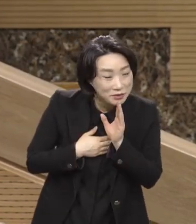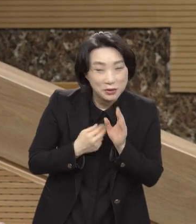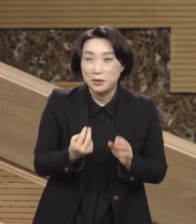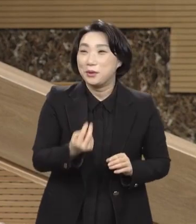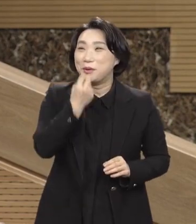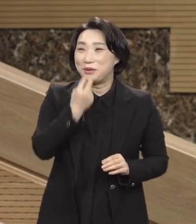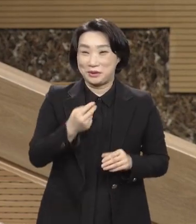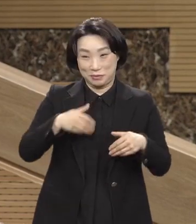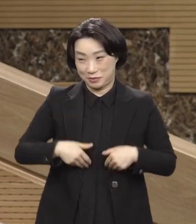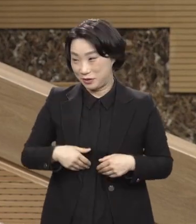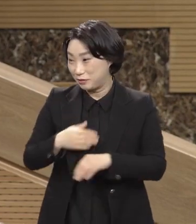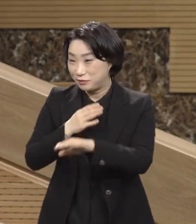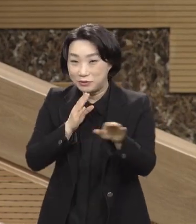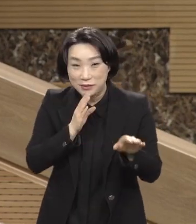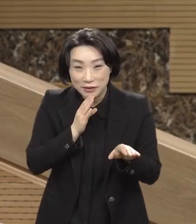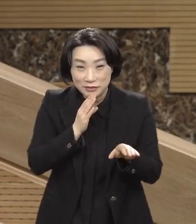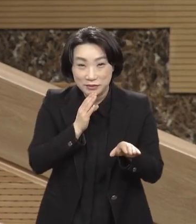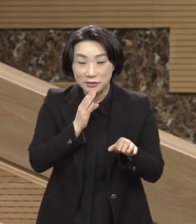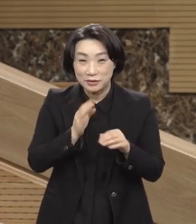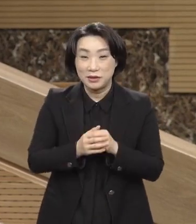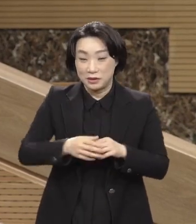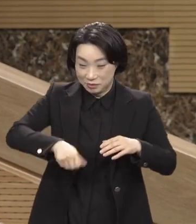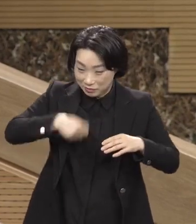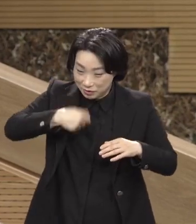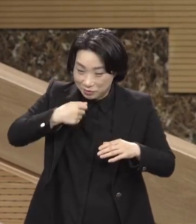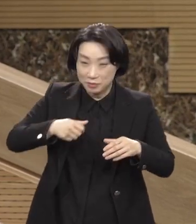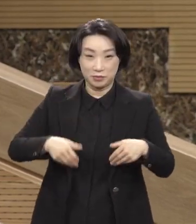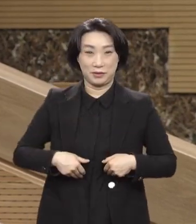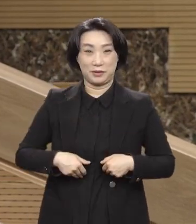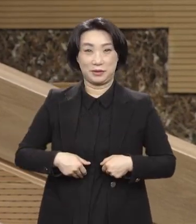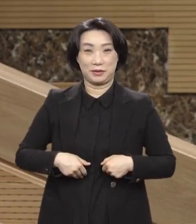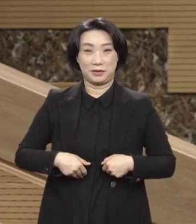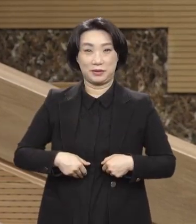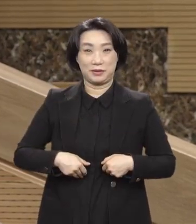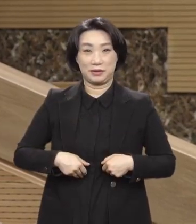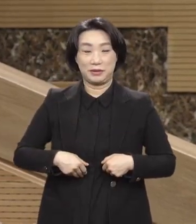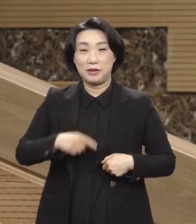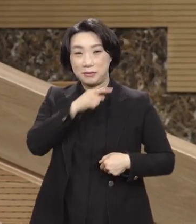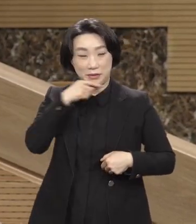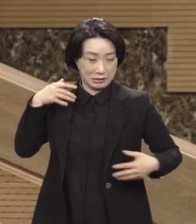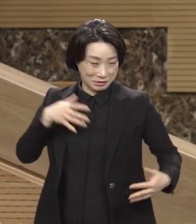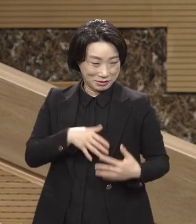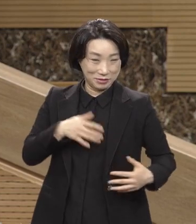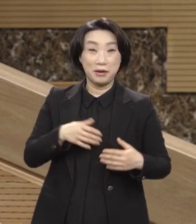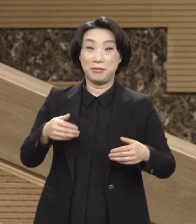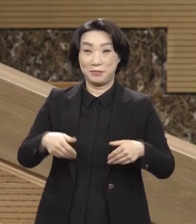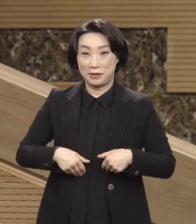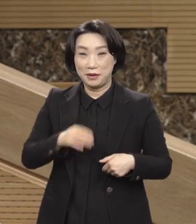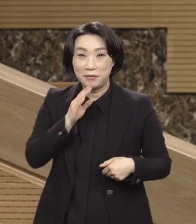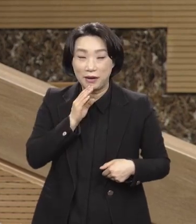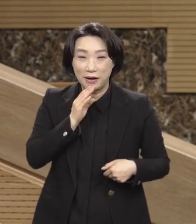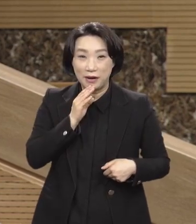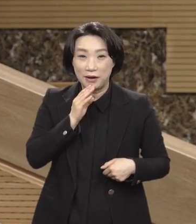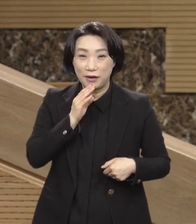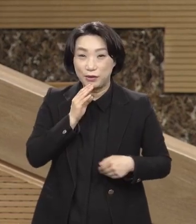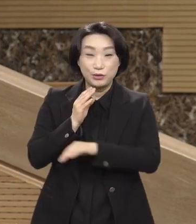마셔야 되고 밥을 먹어야 되고 피가 돌아가야 되고. 그런데 스스로 못 살아.